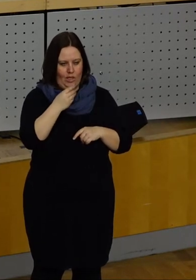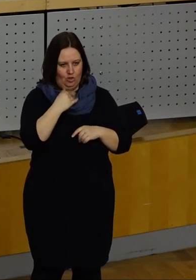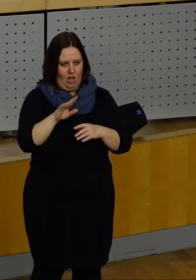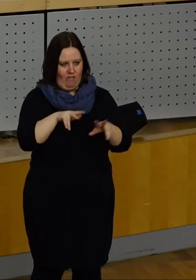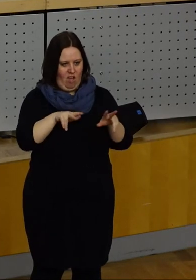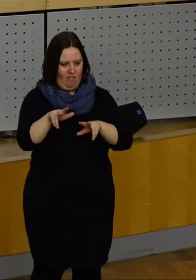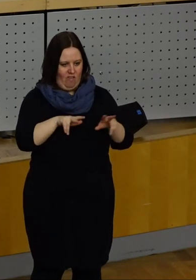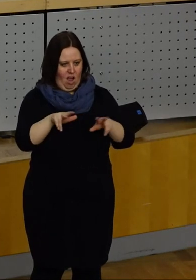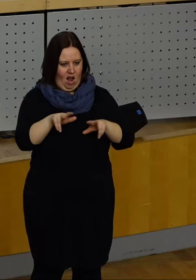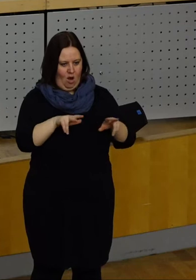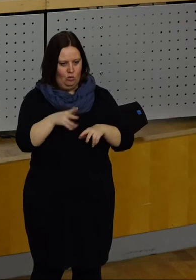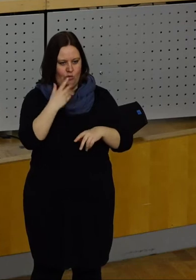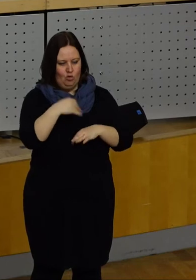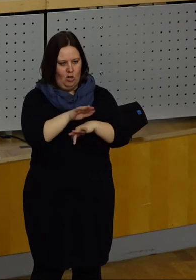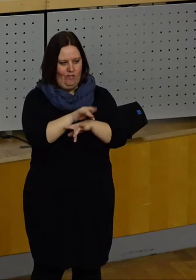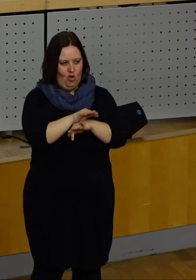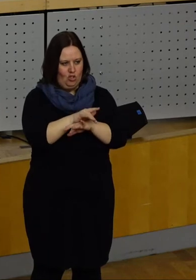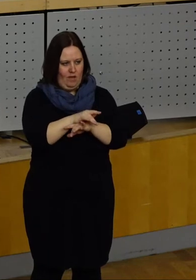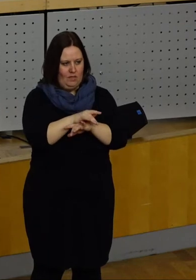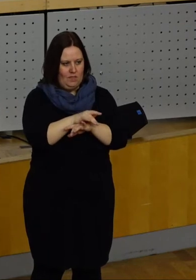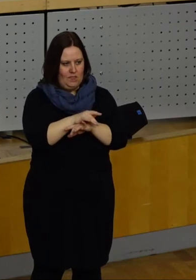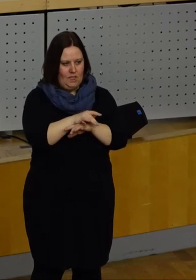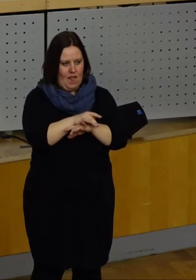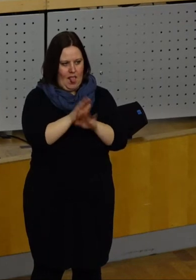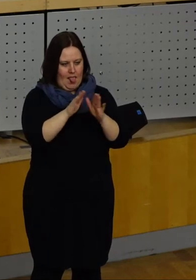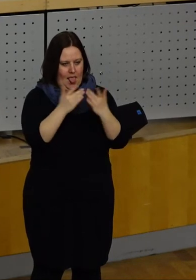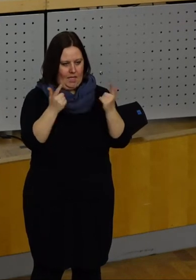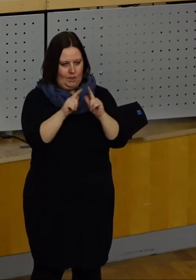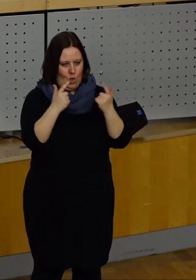möchte gerne aus dem Wirtschaftslexikon zitieren.